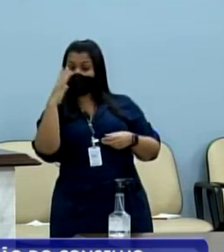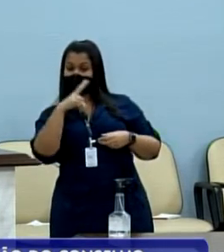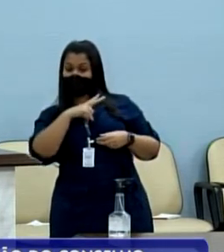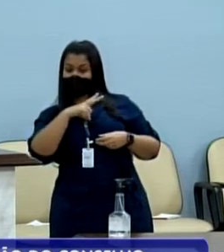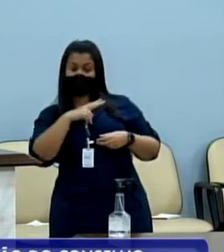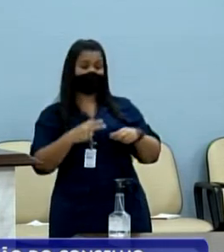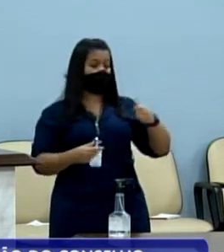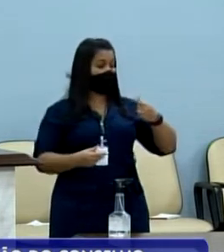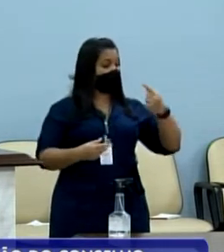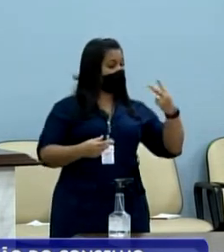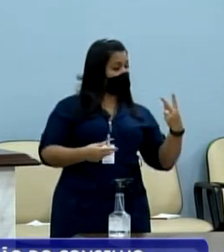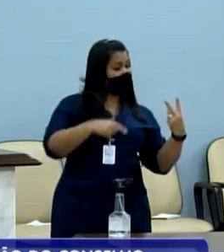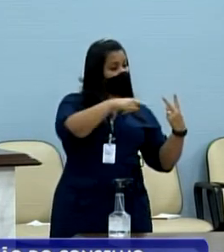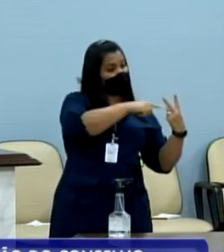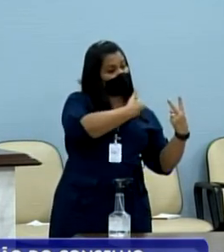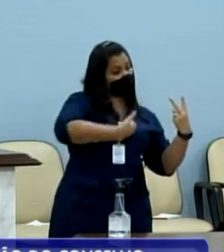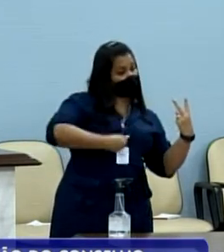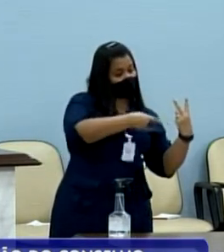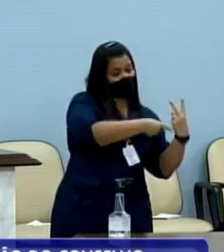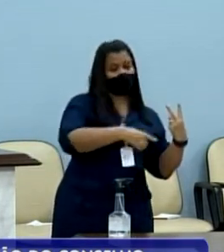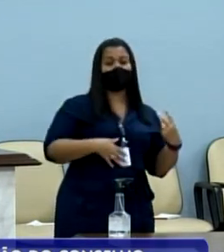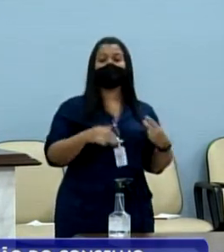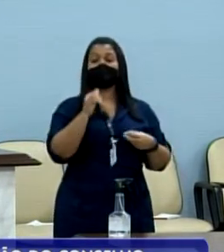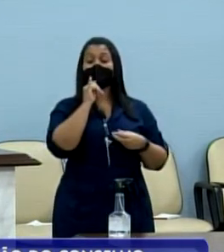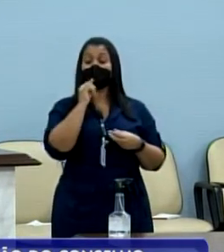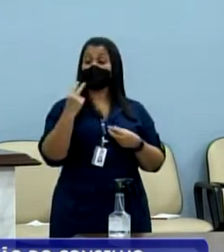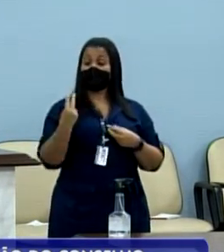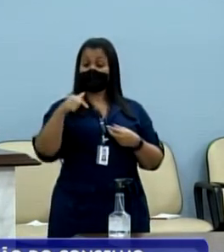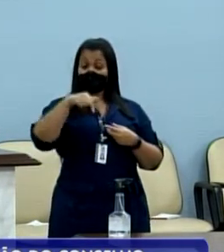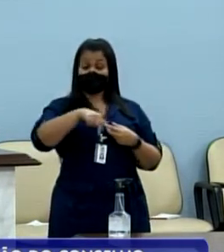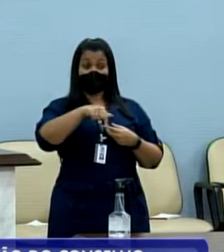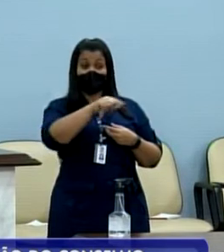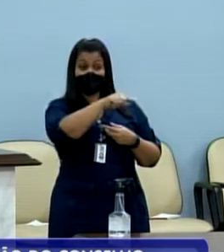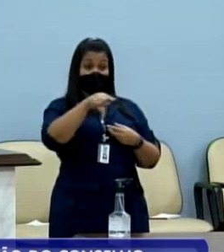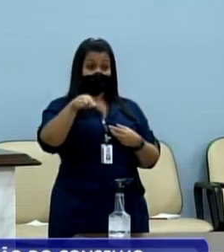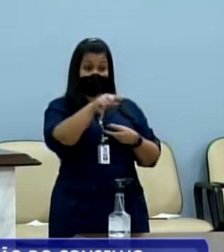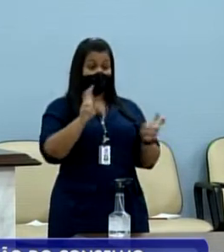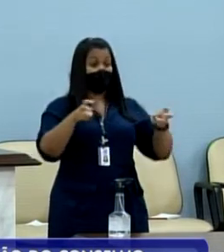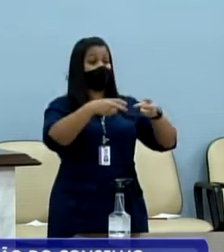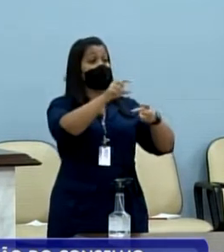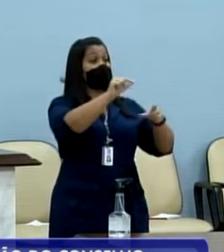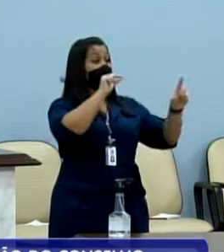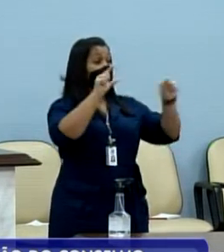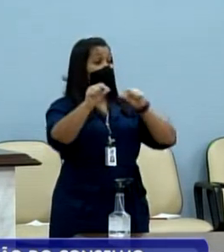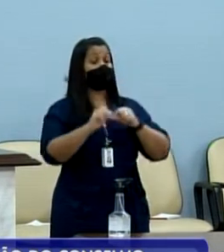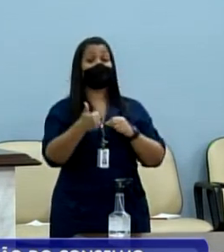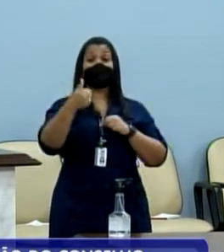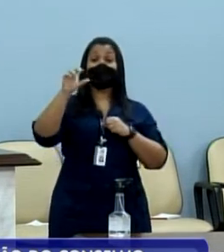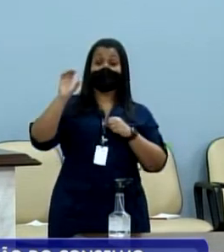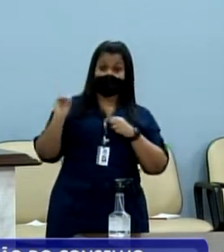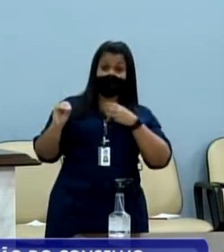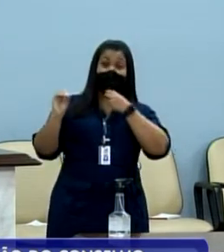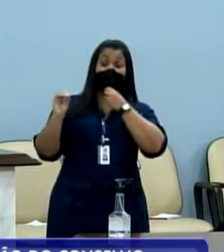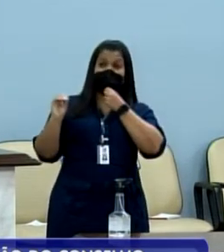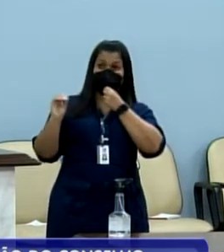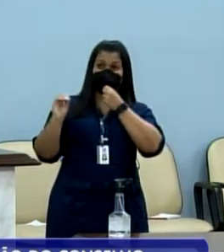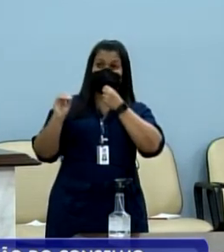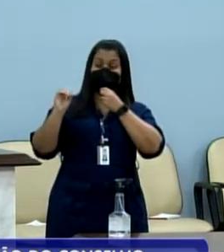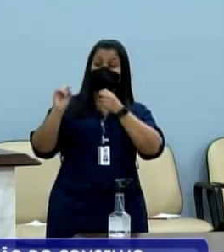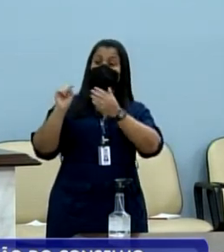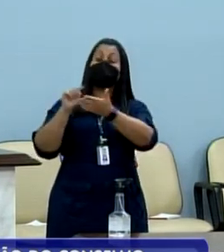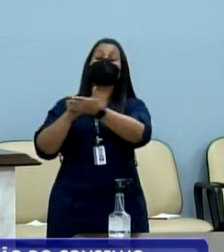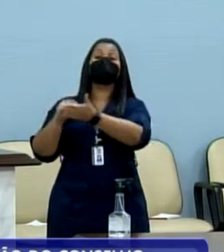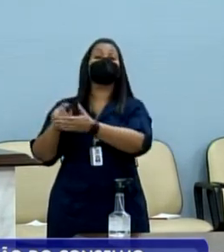Quanto ao setor público, serão duas cadeiras indicadas por esta casa, pela Câmara, e 10 indicadas pelas